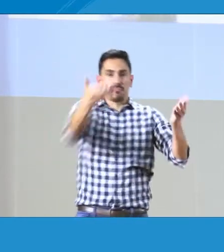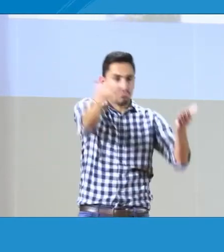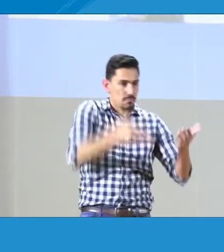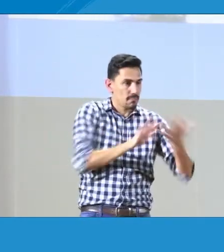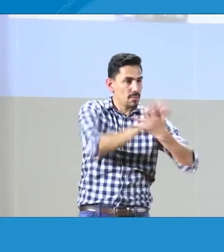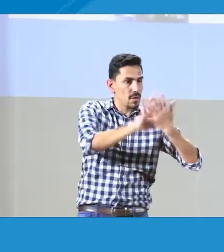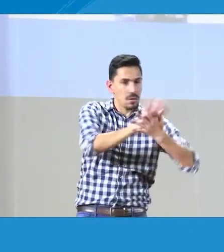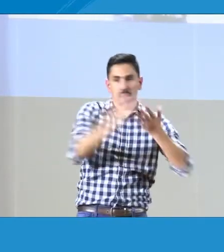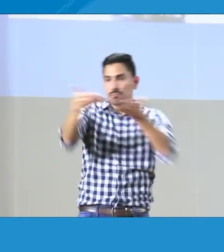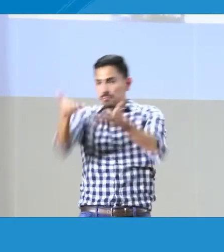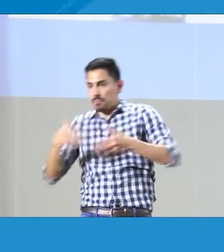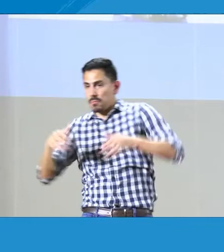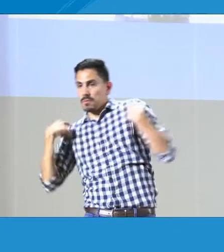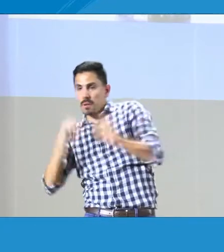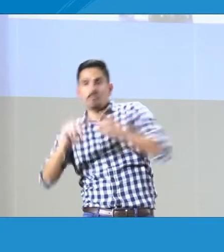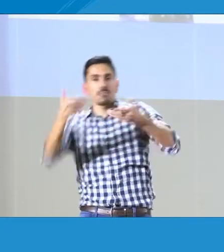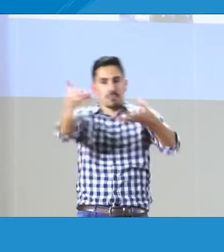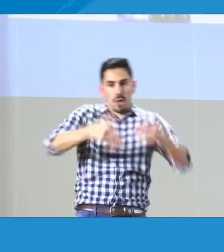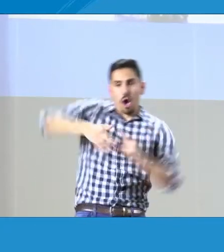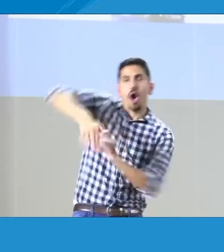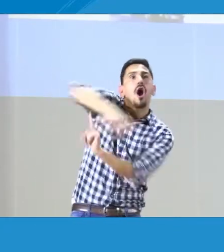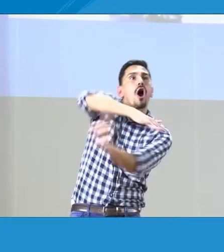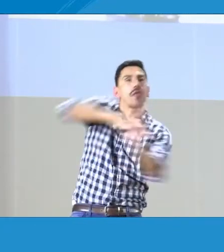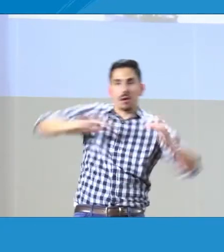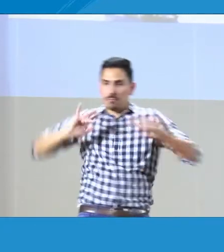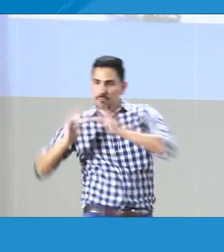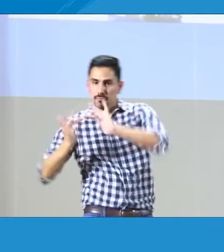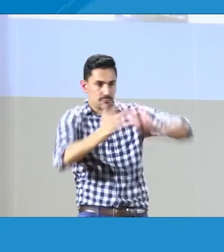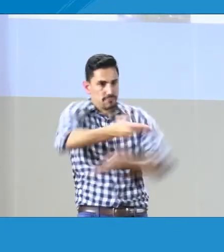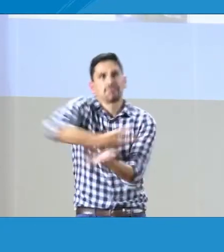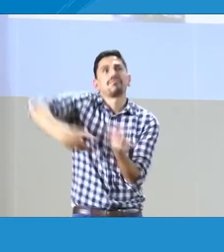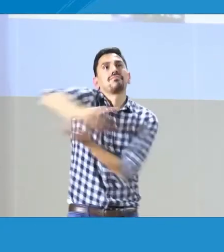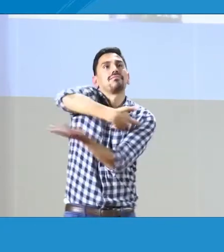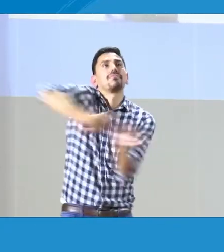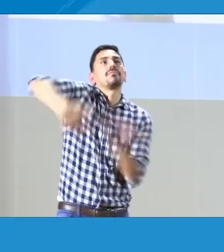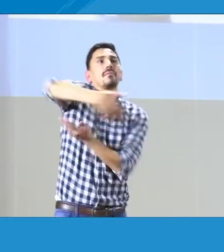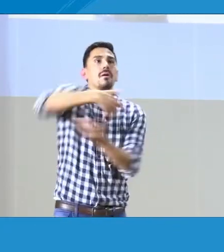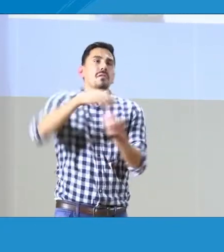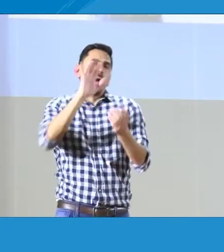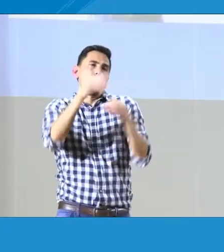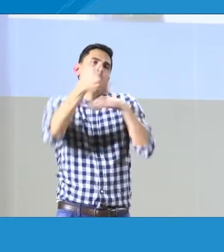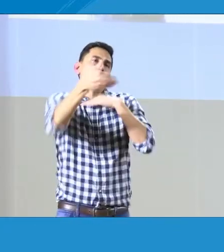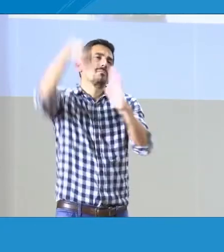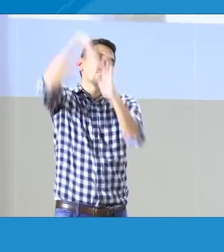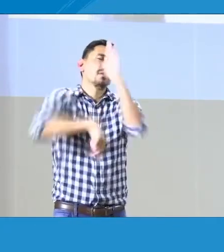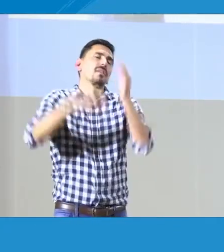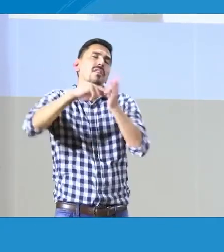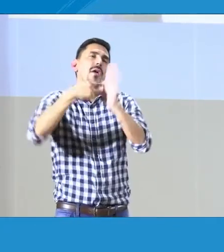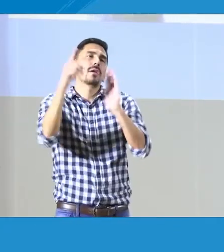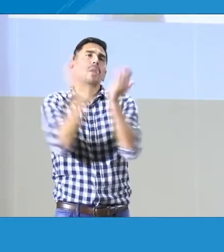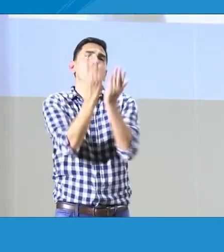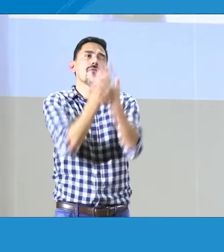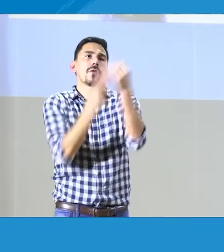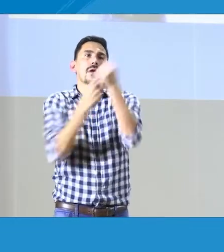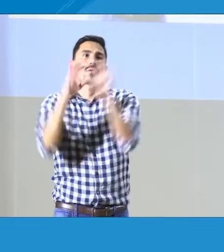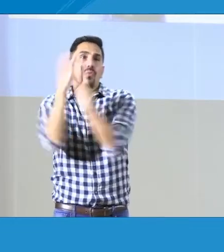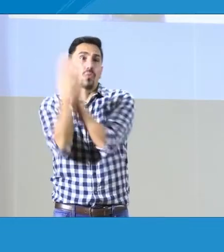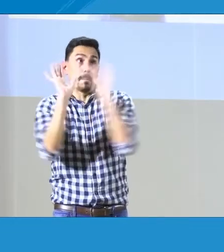sordas, usuarias de lengua de señas, donde se ofrece ese servicio de educativo con lengua de